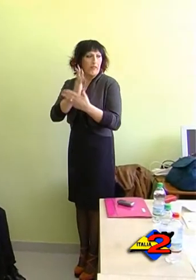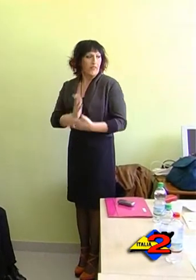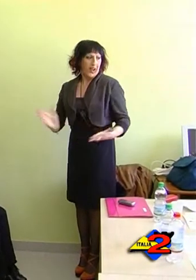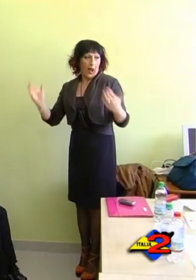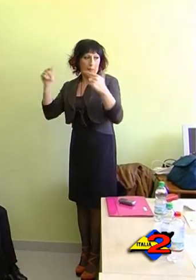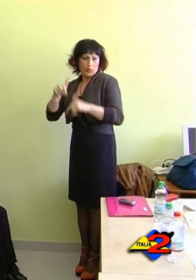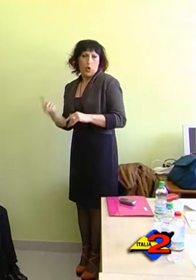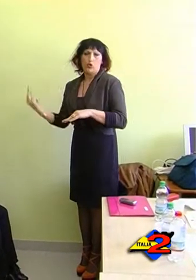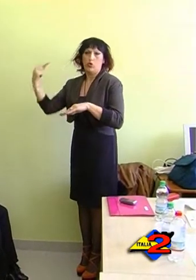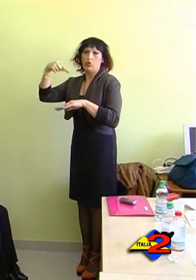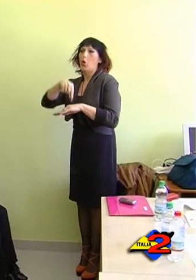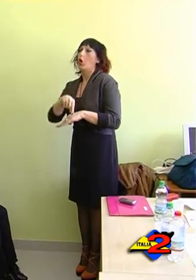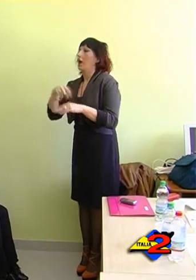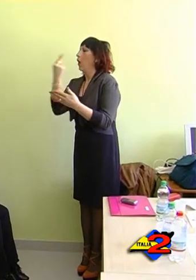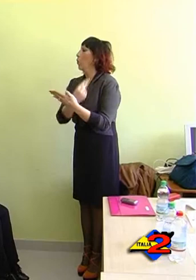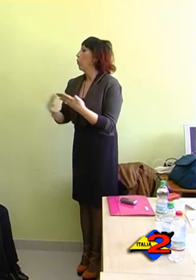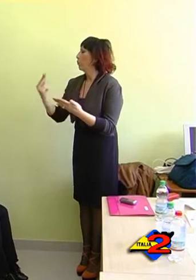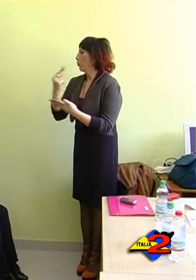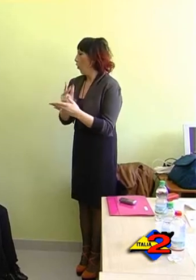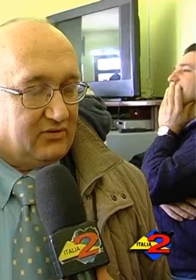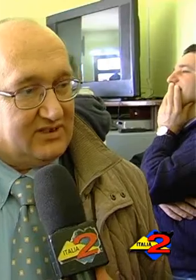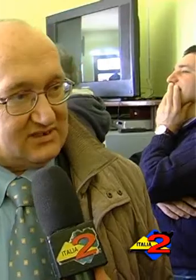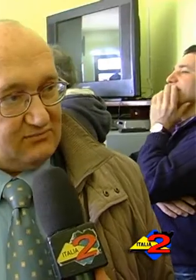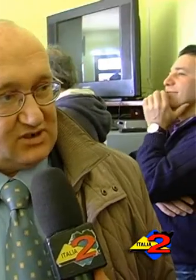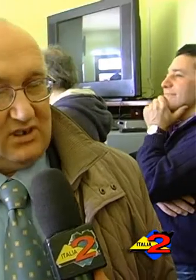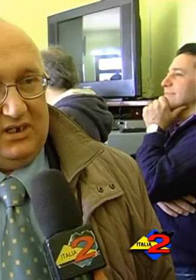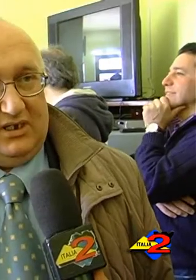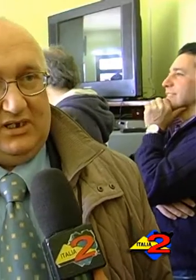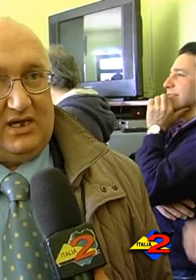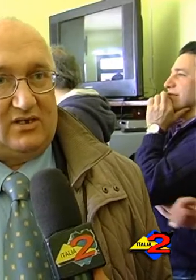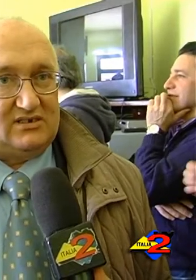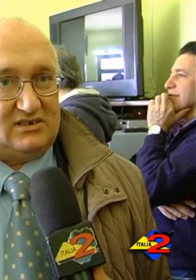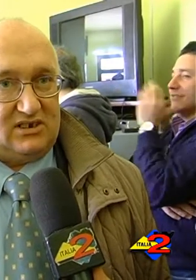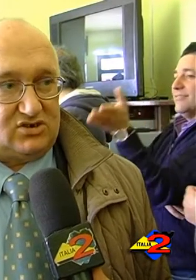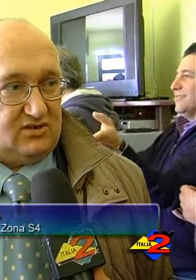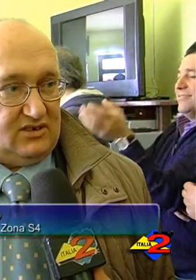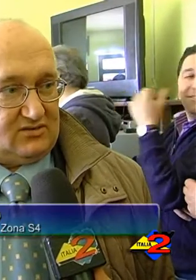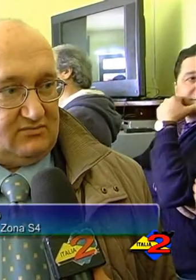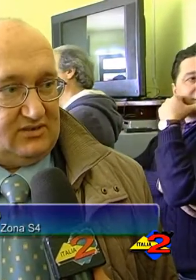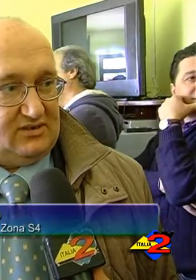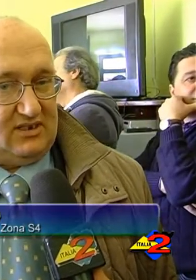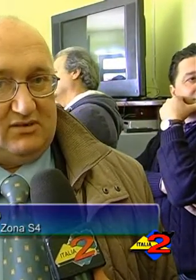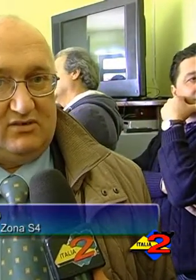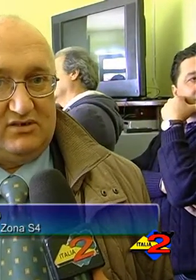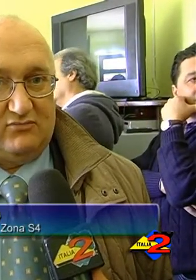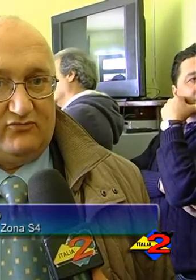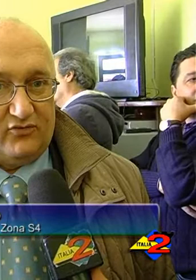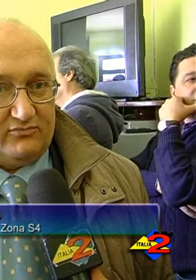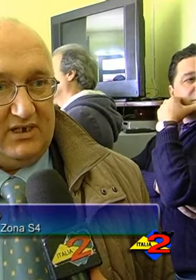anche una penure, una scassità di risorse economiche, non è semplice, è chiaro che se si riescono a mettere insieme forme